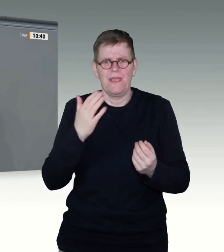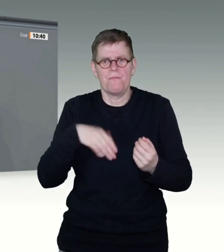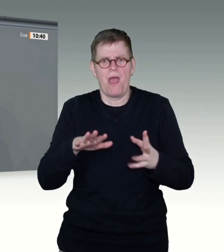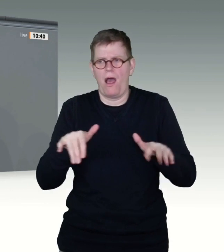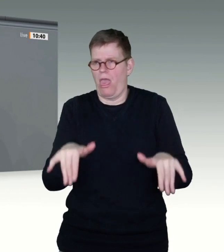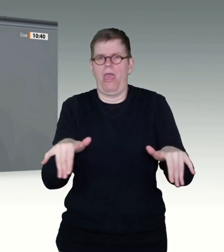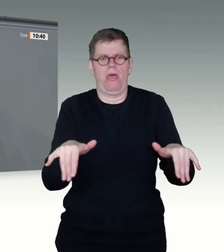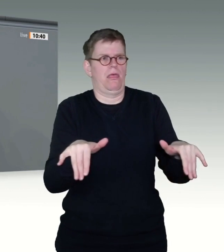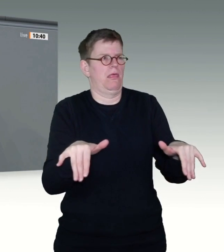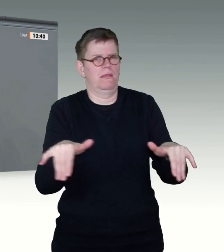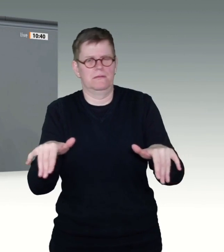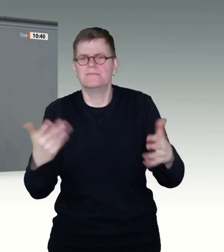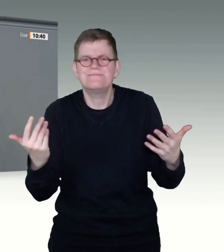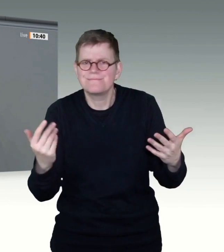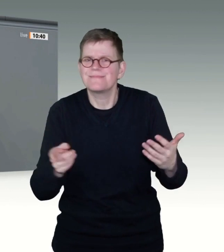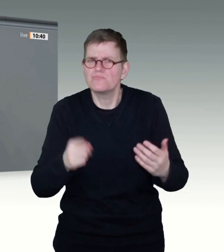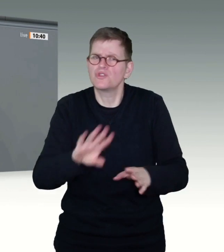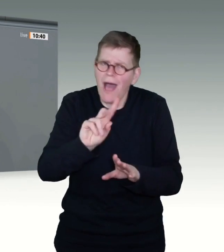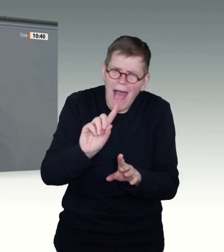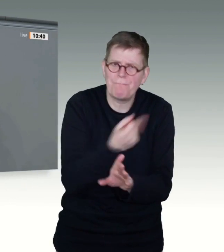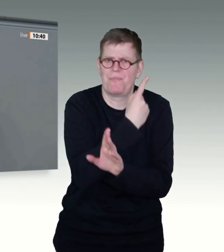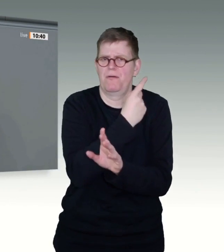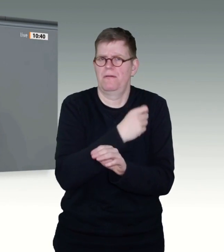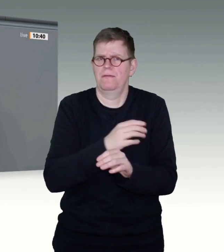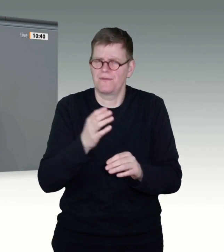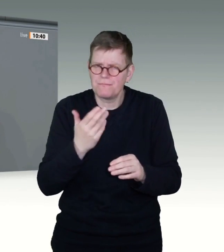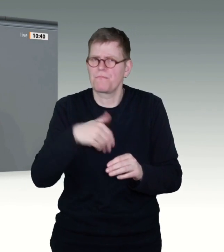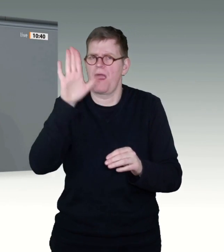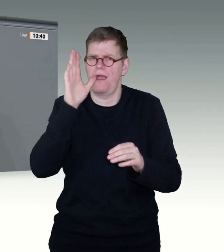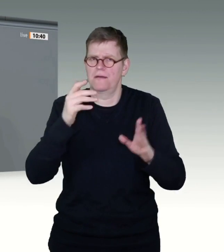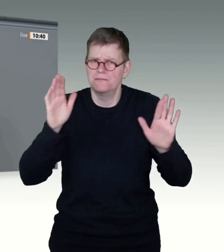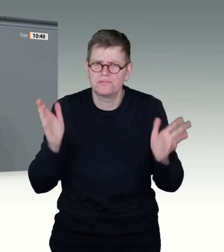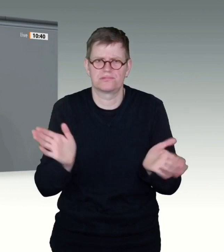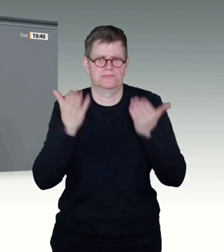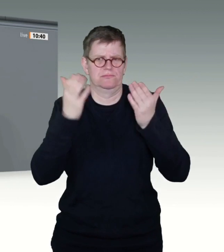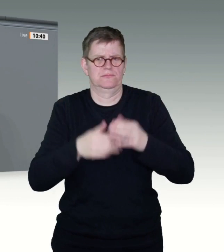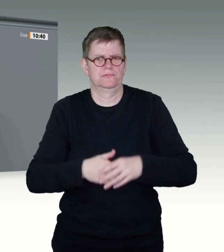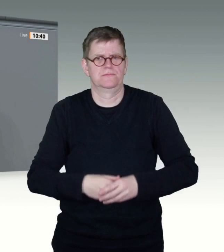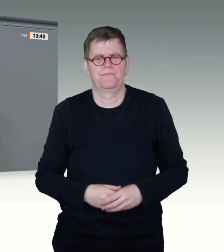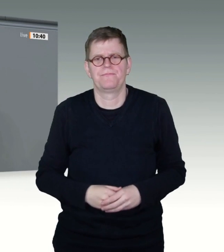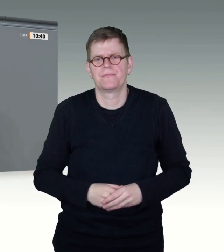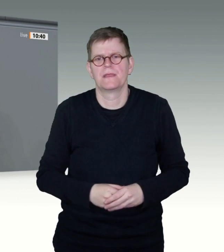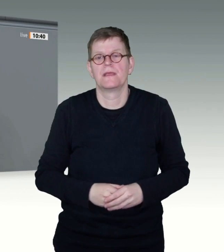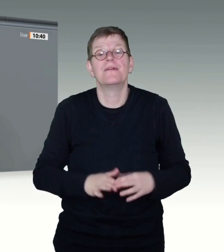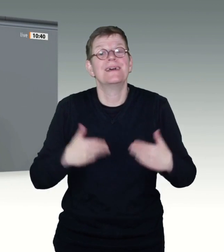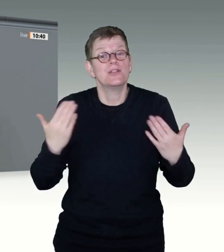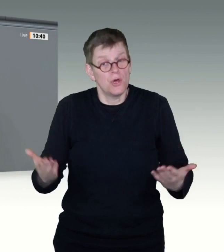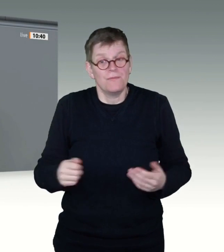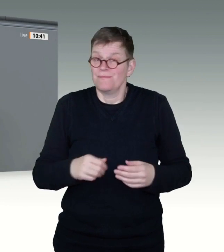Und wenn bereits jetzt abzusehen ist, dass die Kapazitäten trotz alledem weiter nicht ausreichen, wovon ich ausgehe